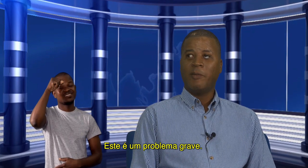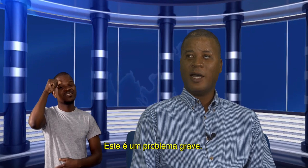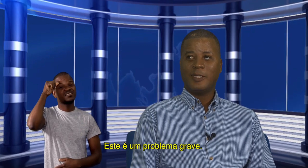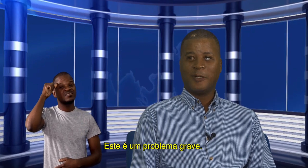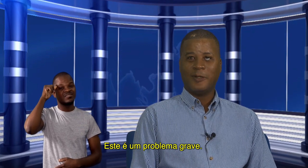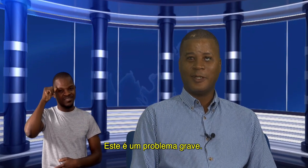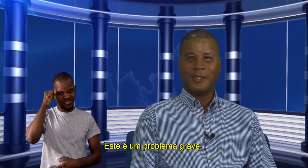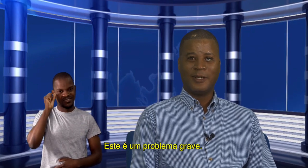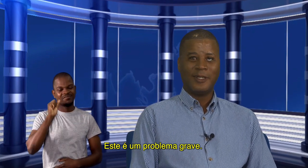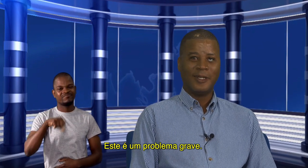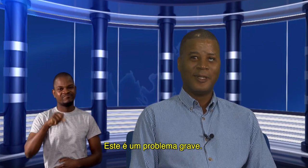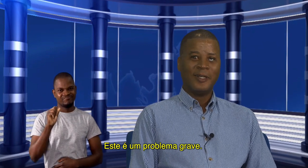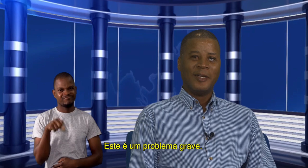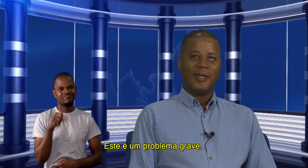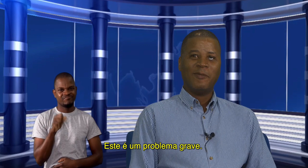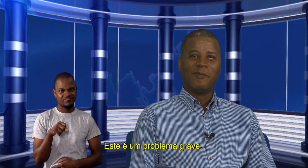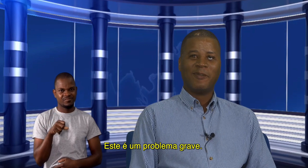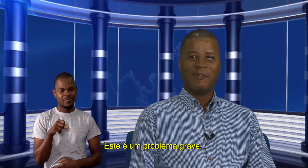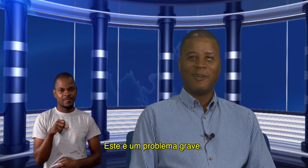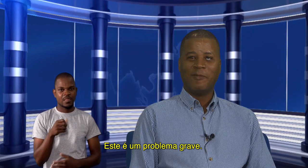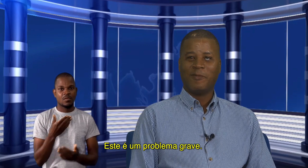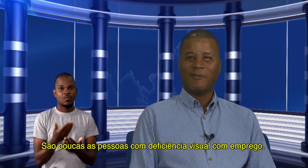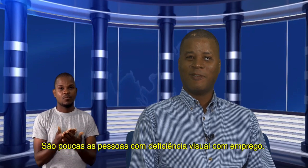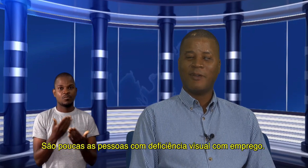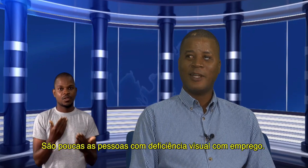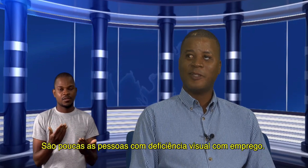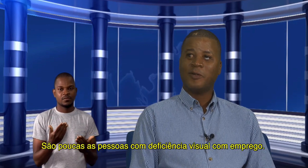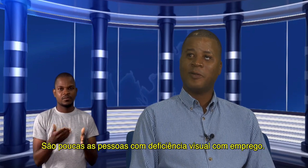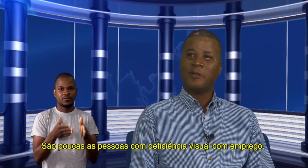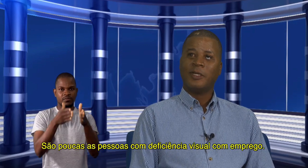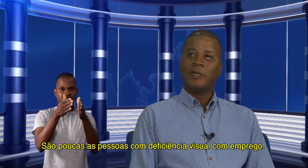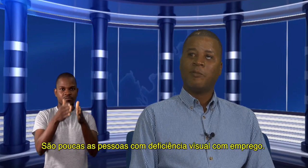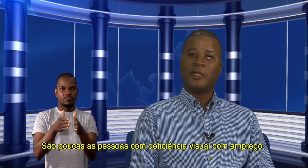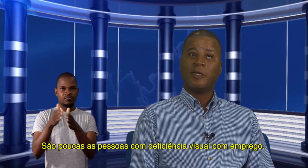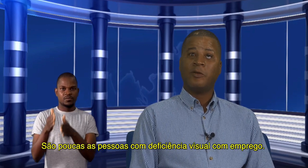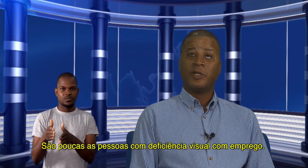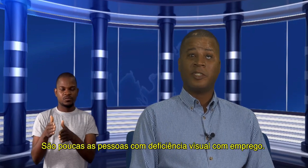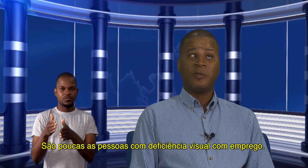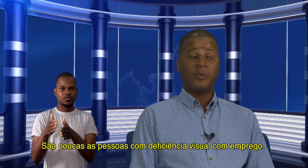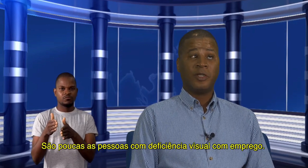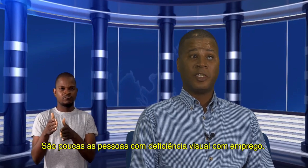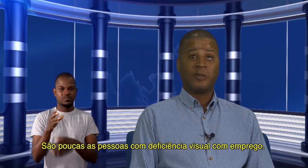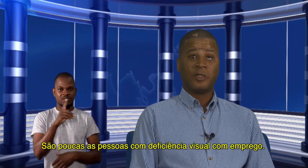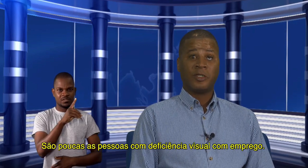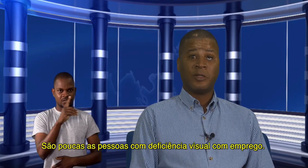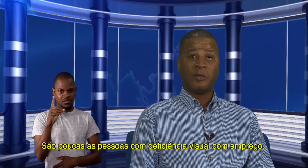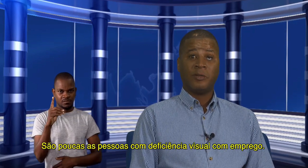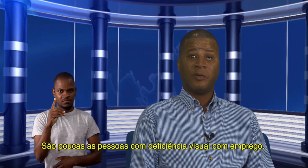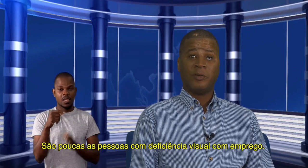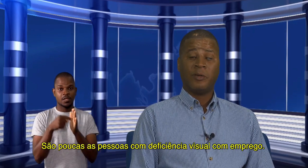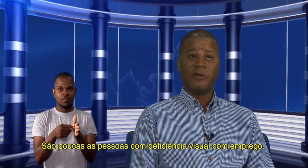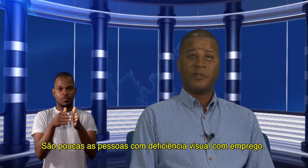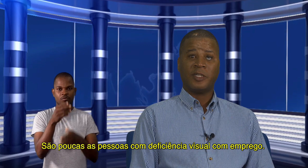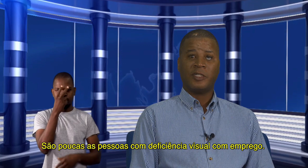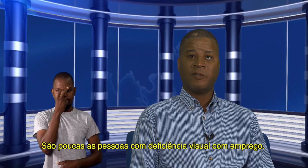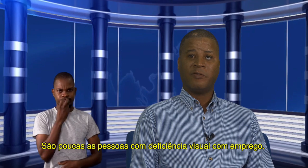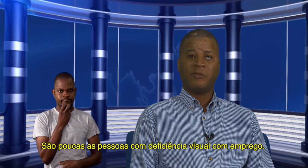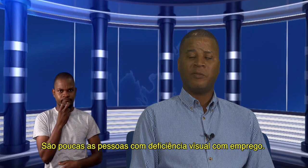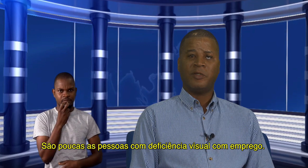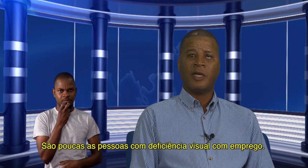problemático. É um problema problemático. partindo do princípio que as pessoas com deficiência, digamos,